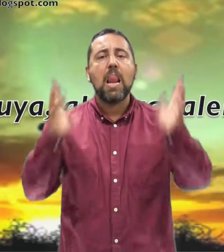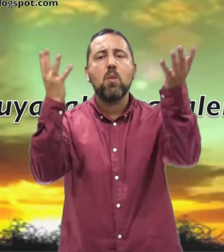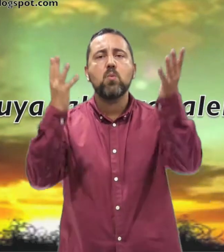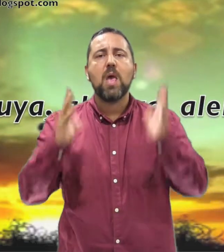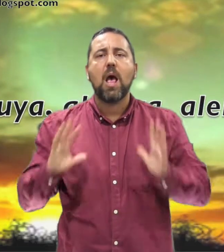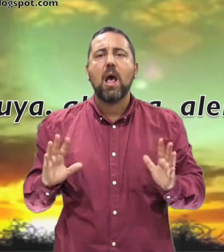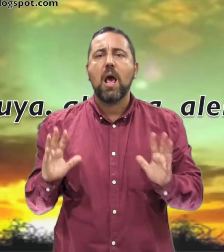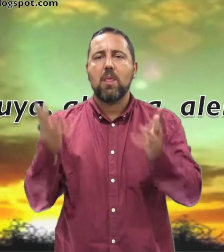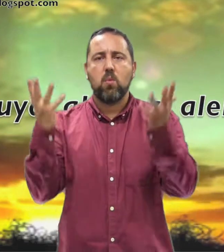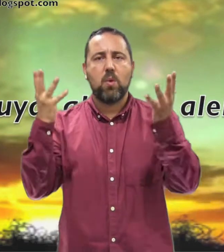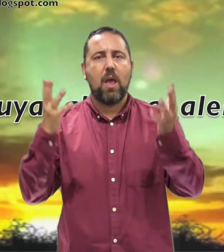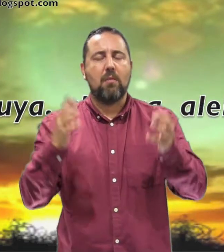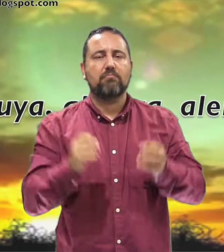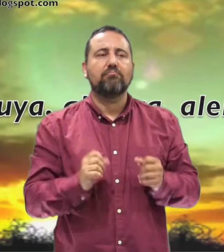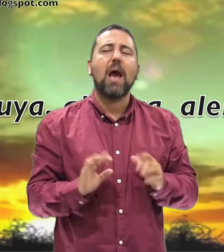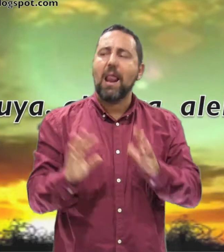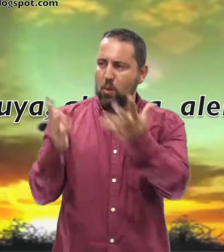Aleluya Aleluya Aleluya